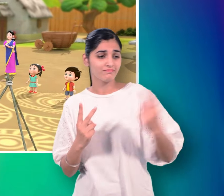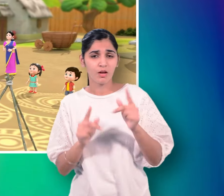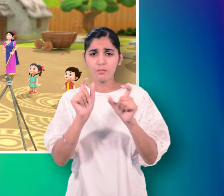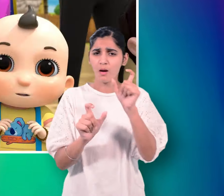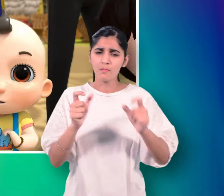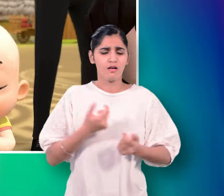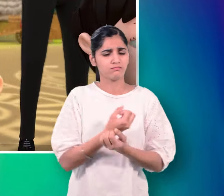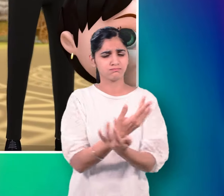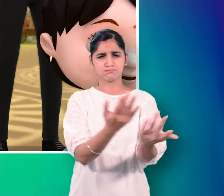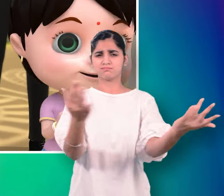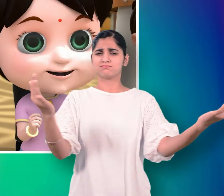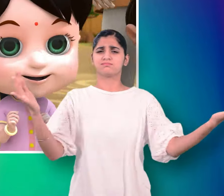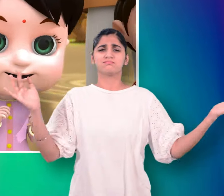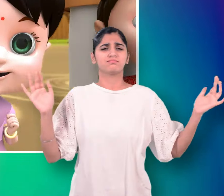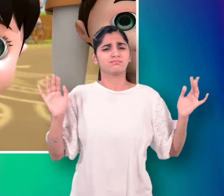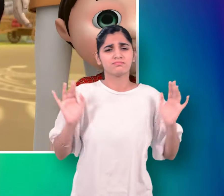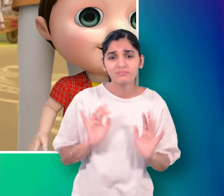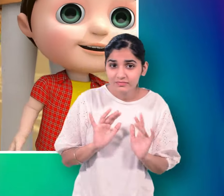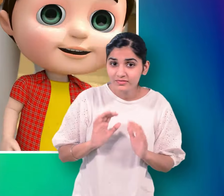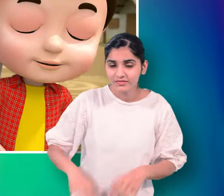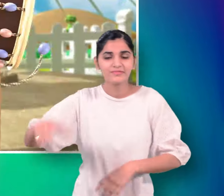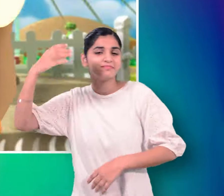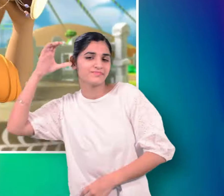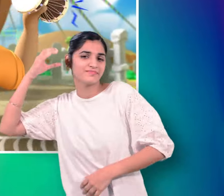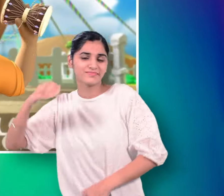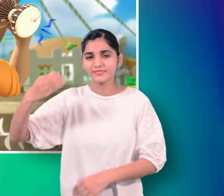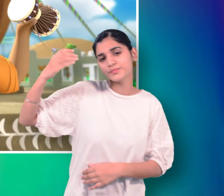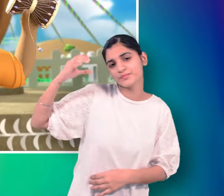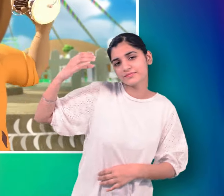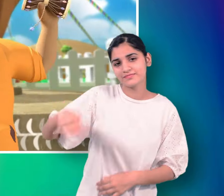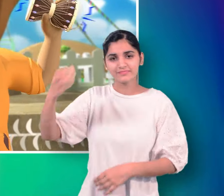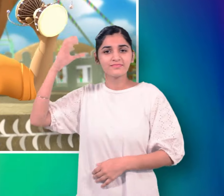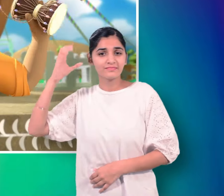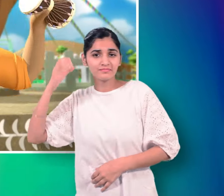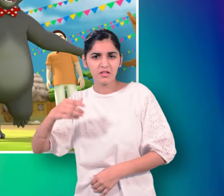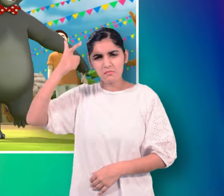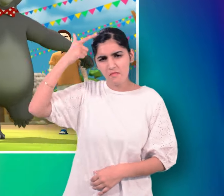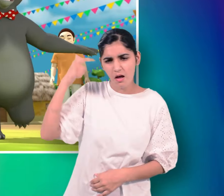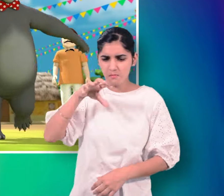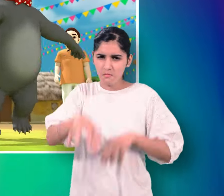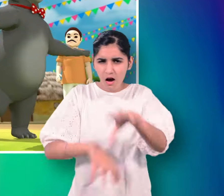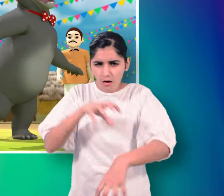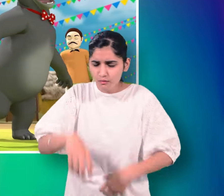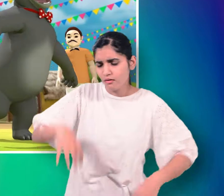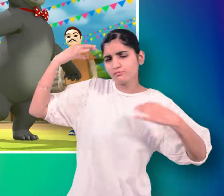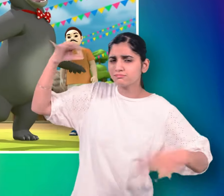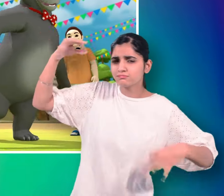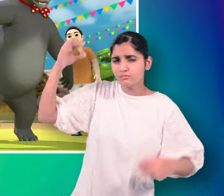भीड लगी डम डम डम डम रूबाजा कालू का भालू नाचा